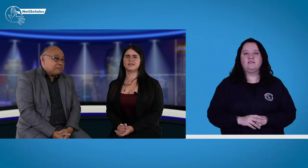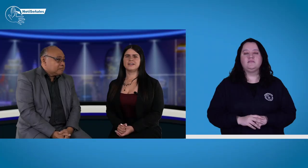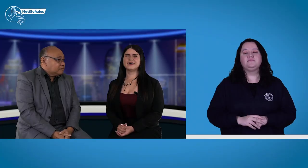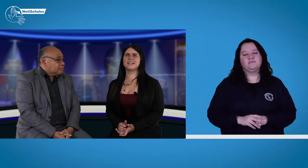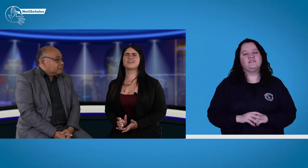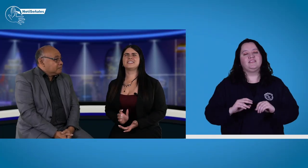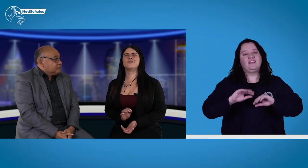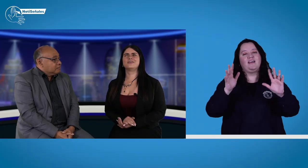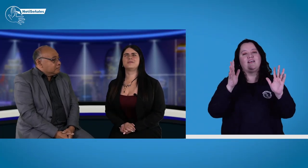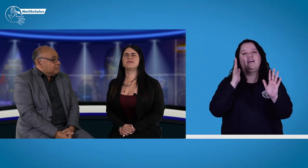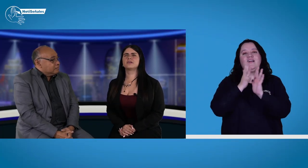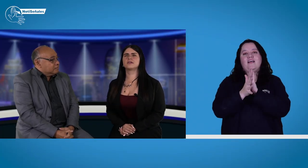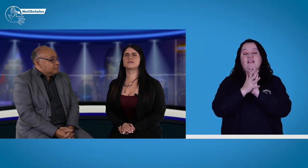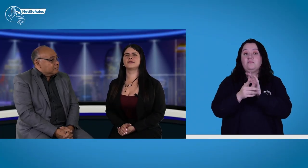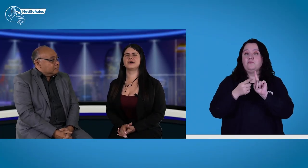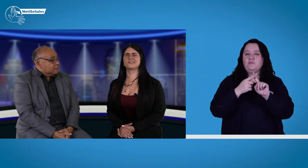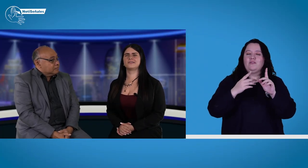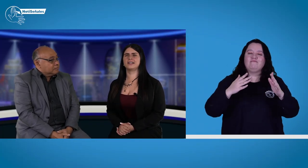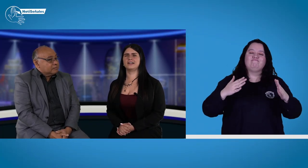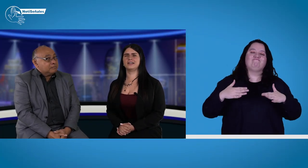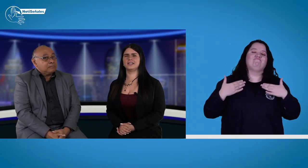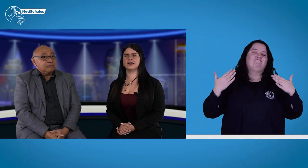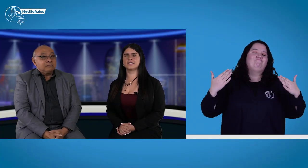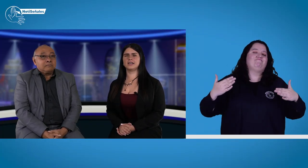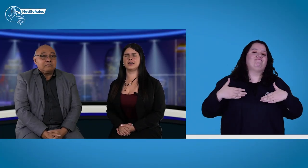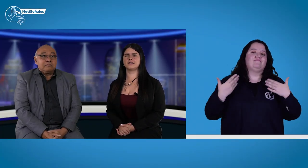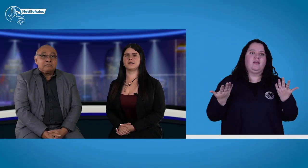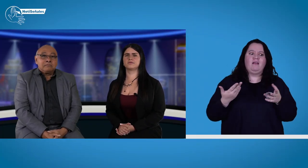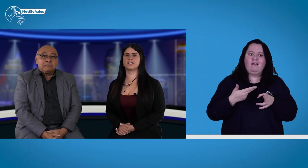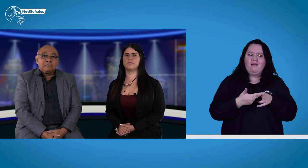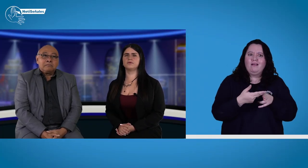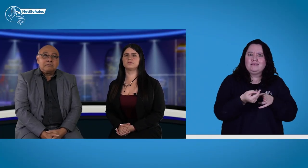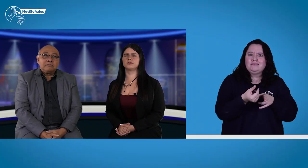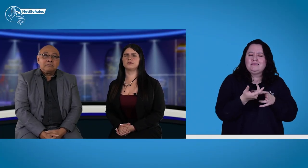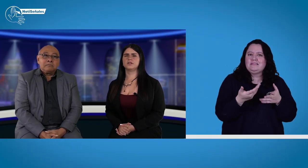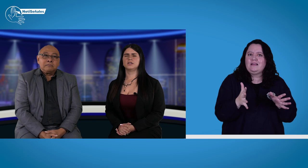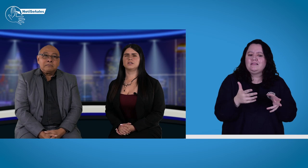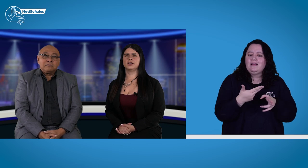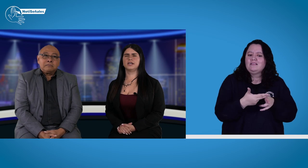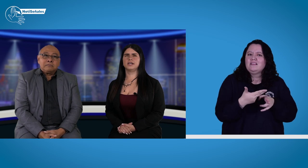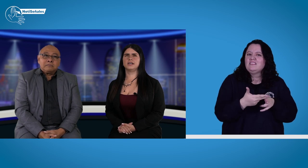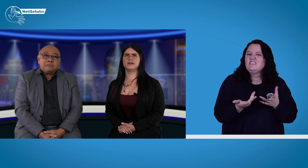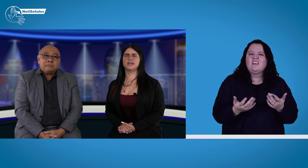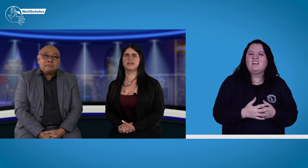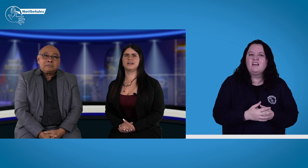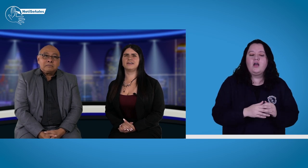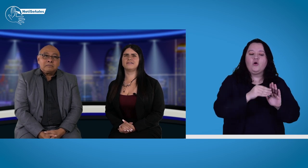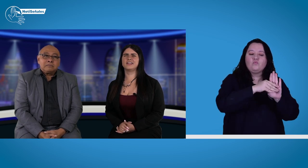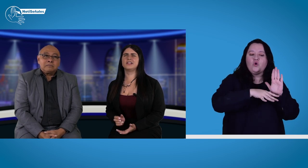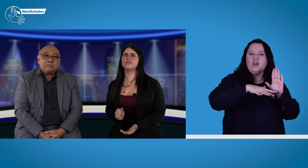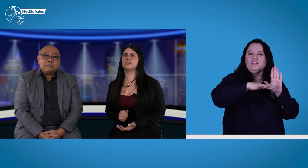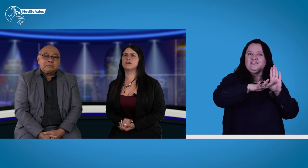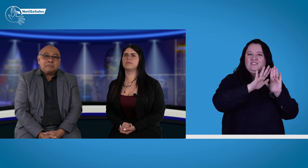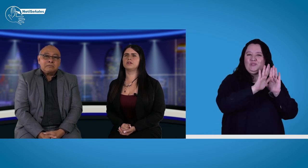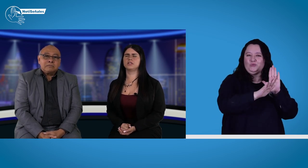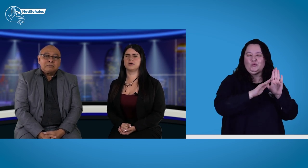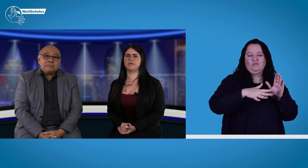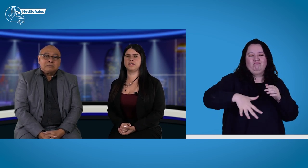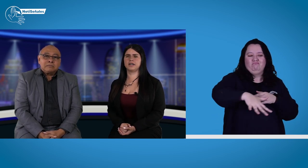Claro que sí, bueno, primero quiero contarles con gran alegría que estamos a punto de tener una nueva política pública